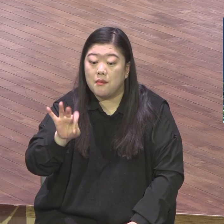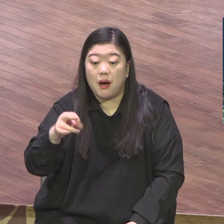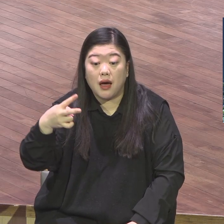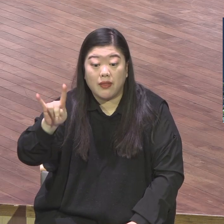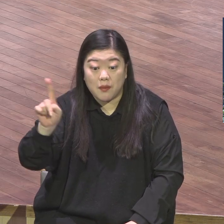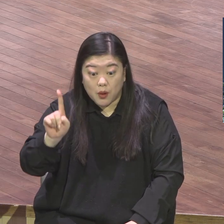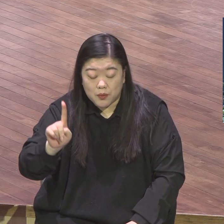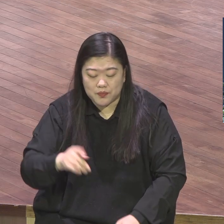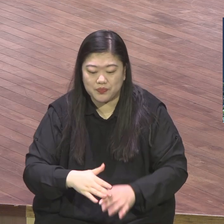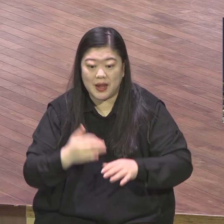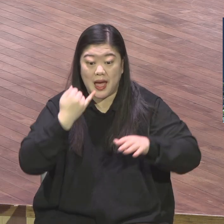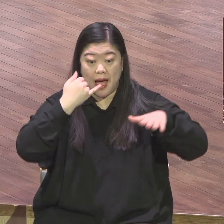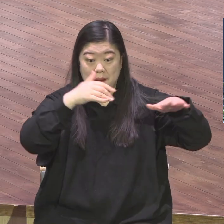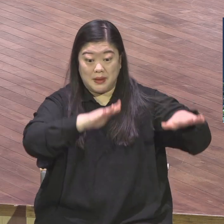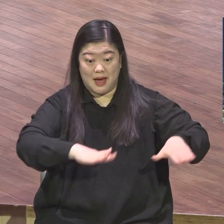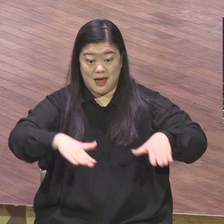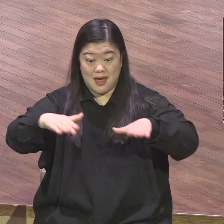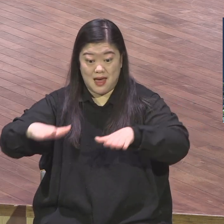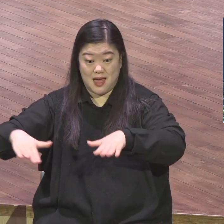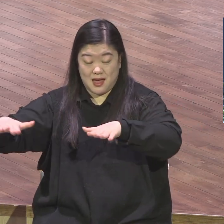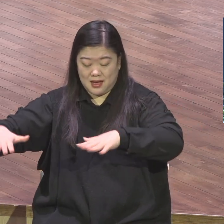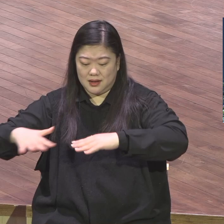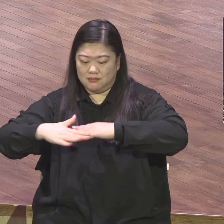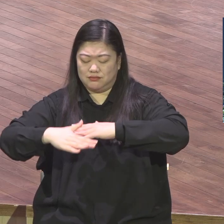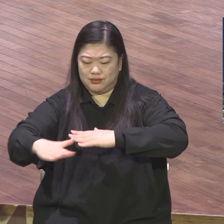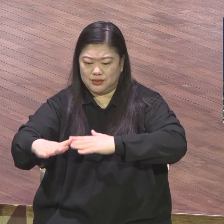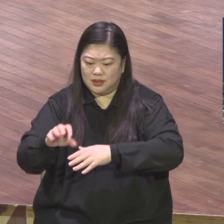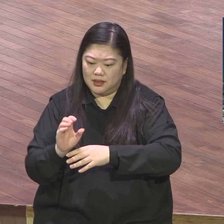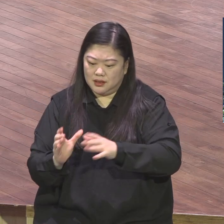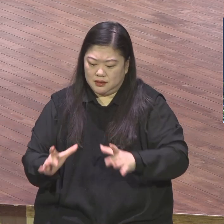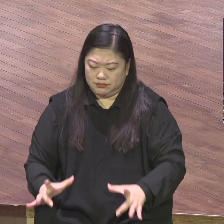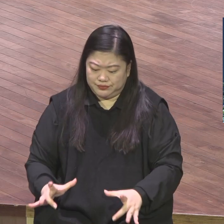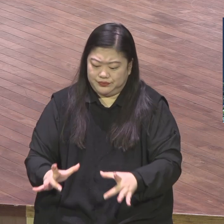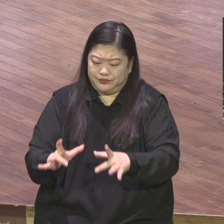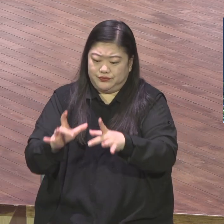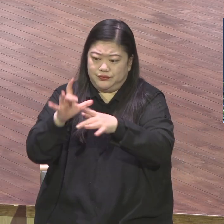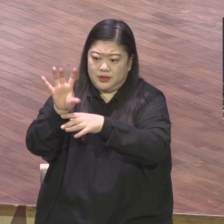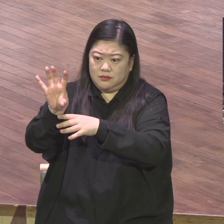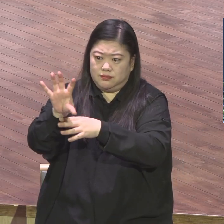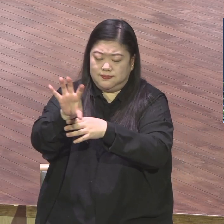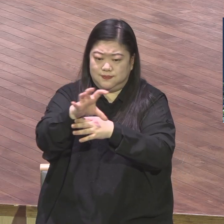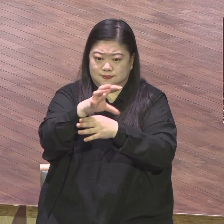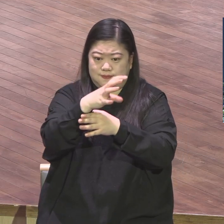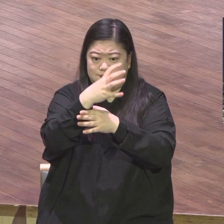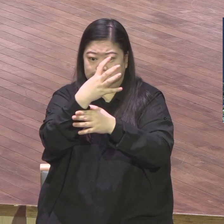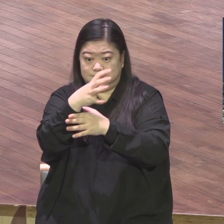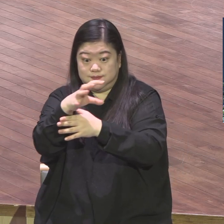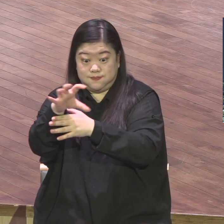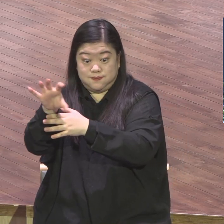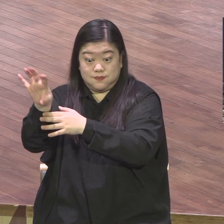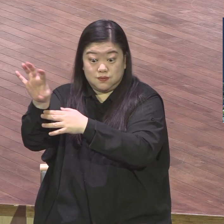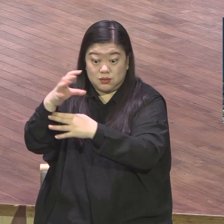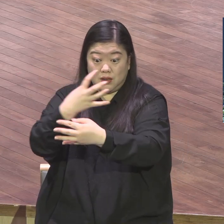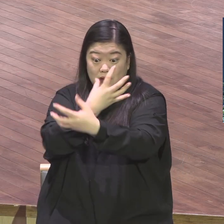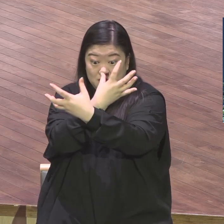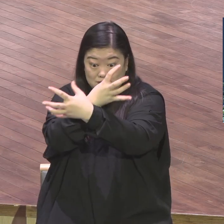잡고 따라오도록 들어오도록 세워줘 삐치는 삐치잖아요 등대 이게 막 높은 등대가 되었어요 많은